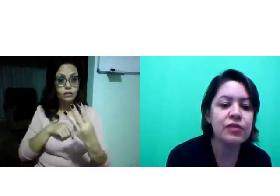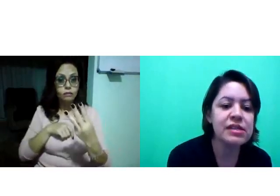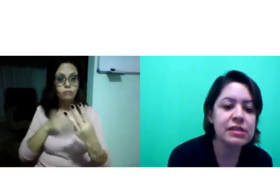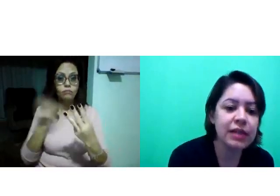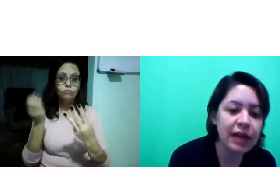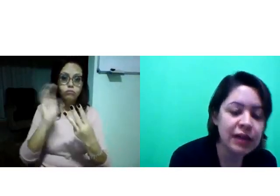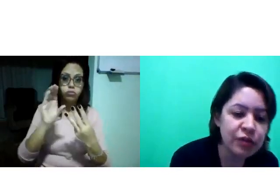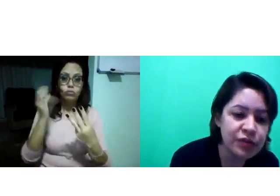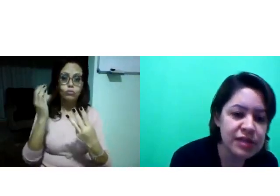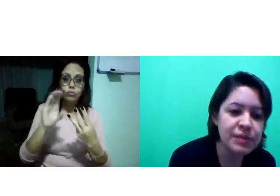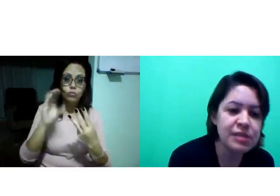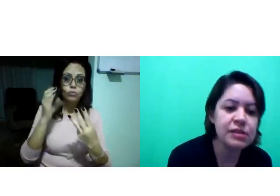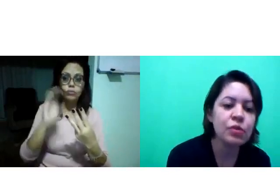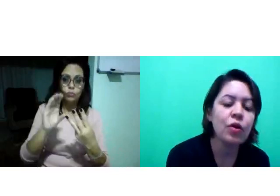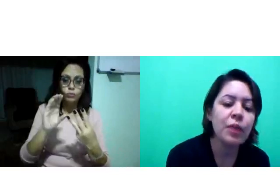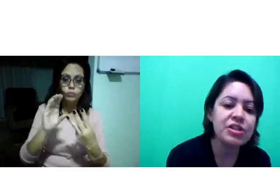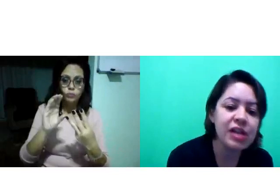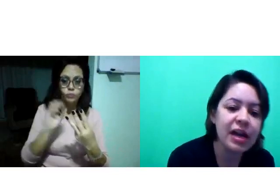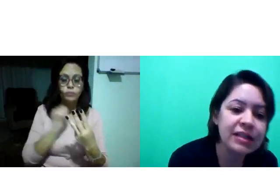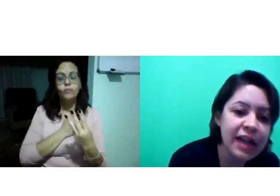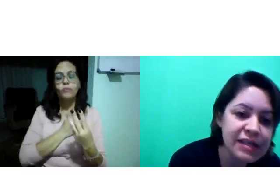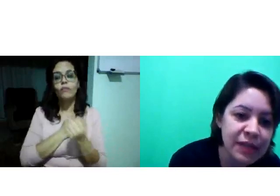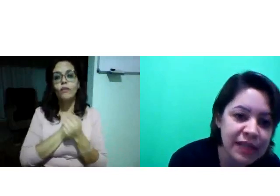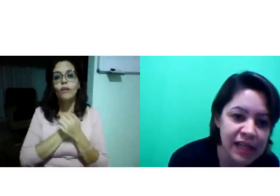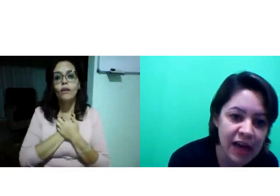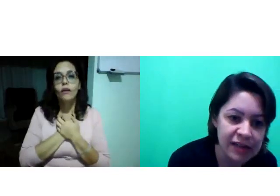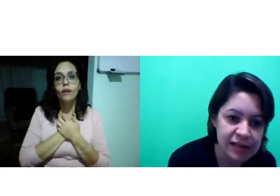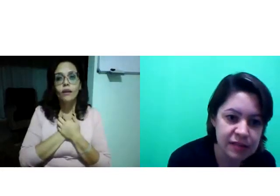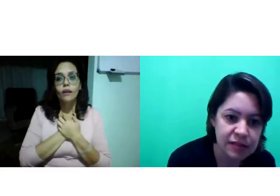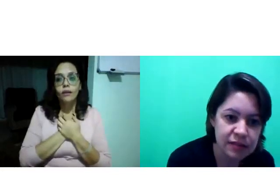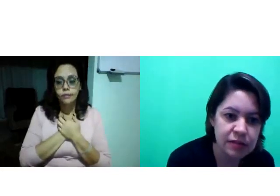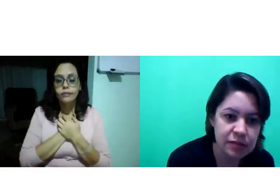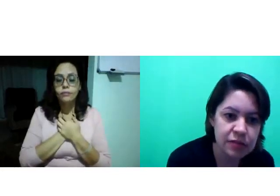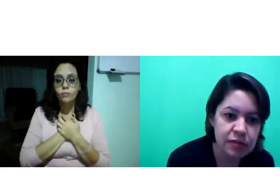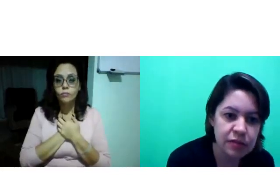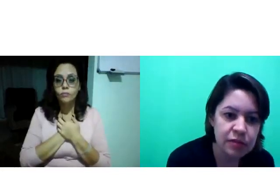Então, cada um de vocês precisam compartilhar três materiais.